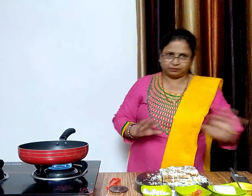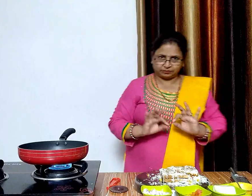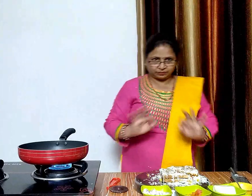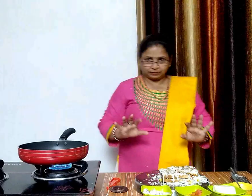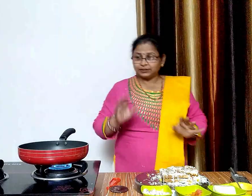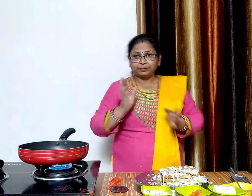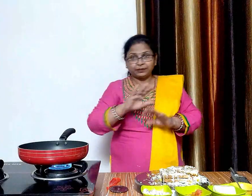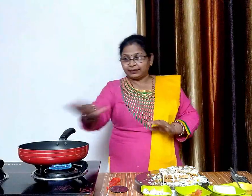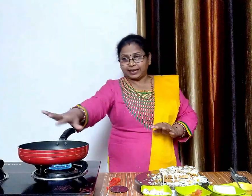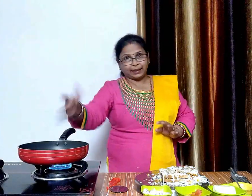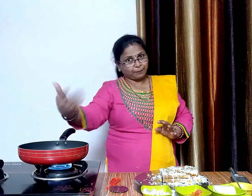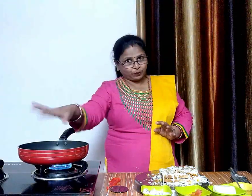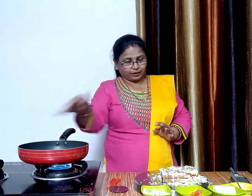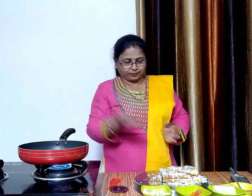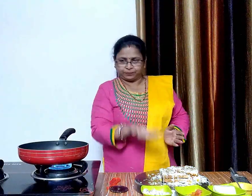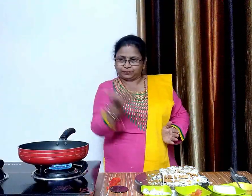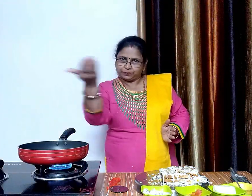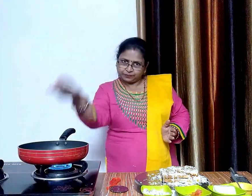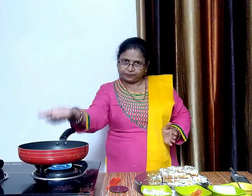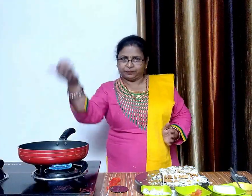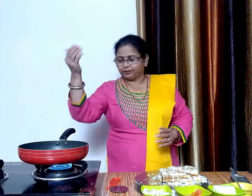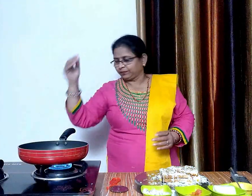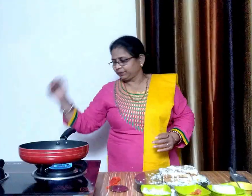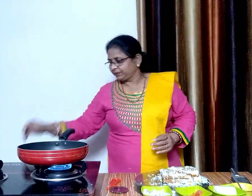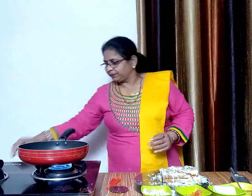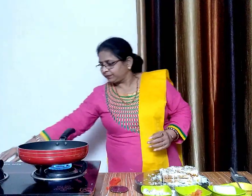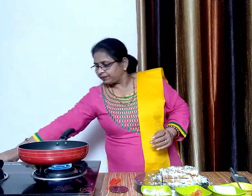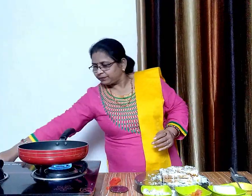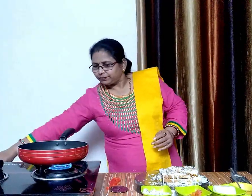पैन गरम हो चुका है अब सेंड्विच को पैन में रखेंगे